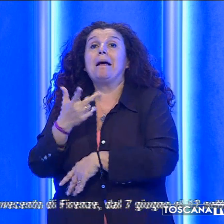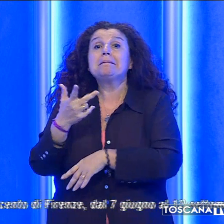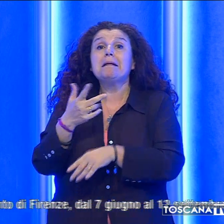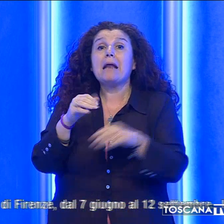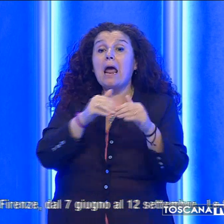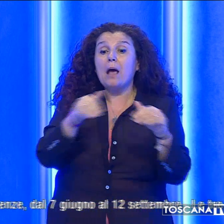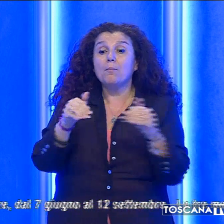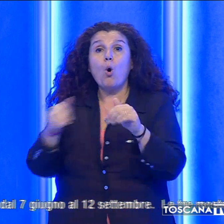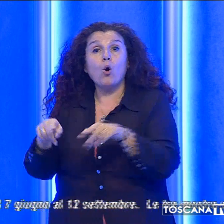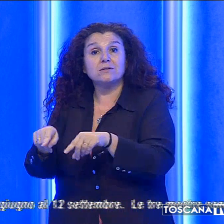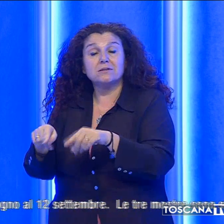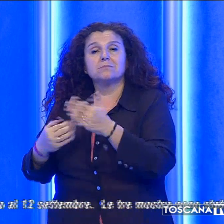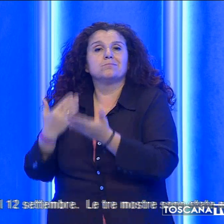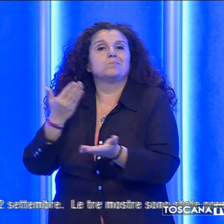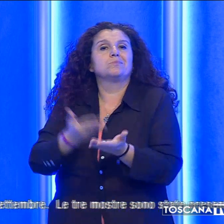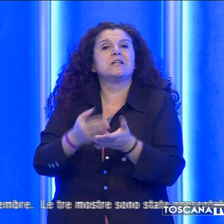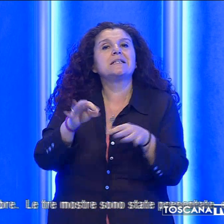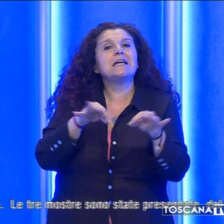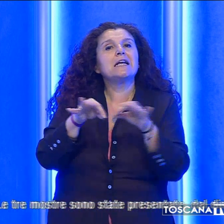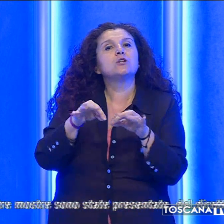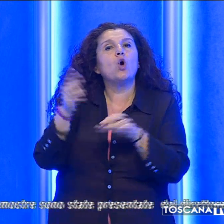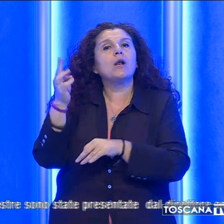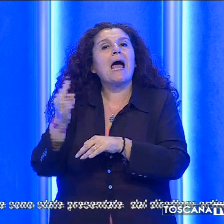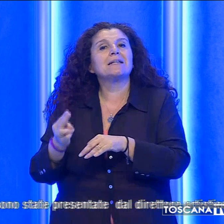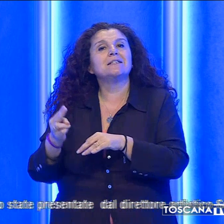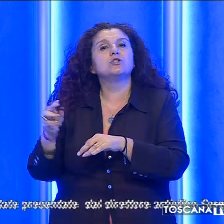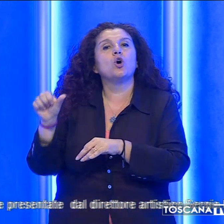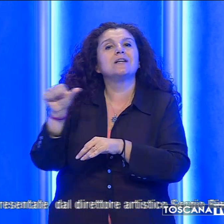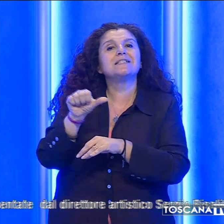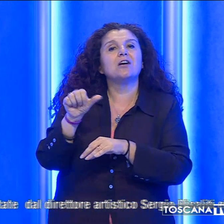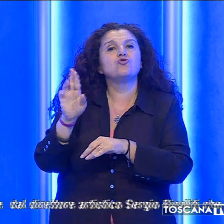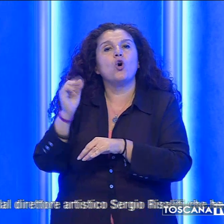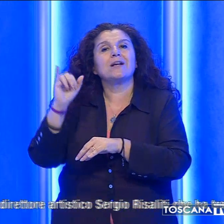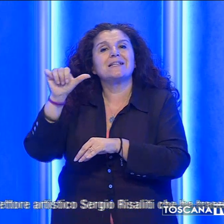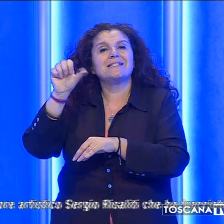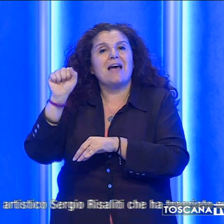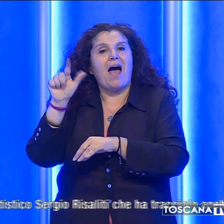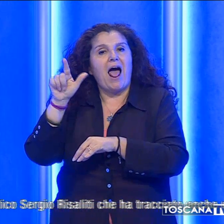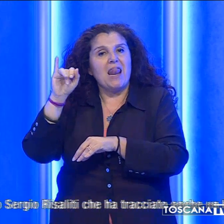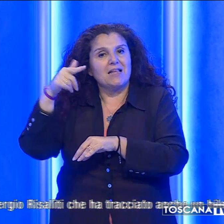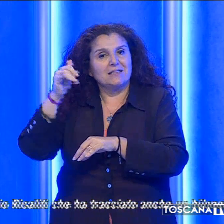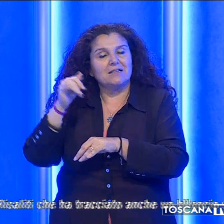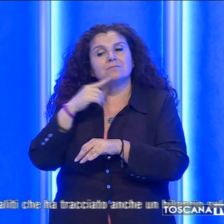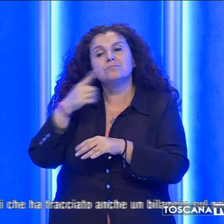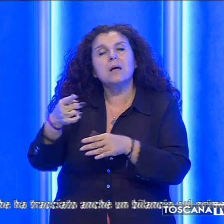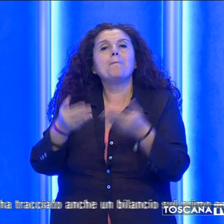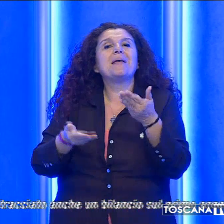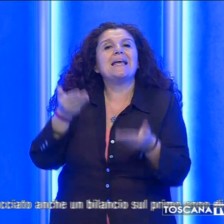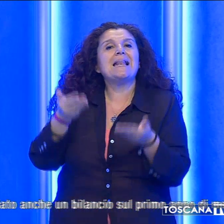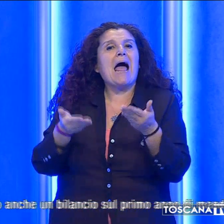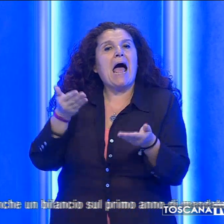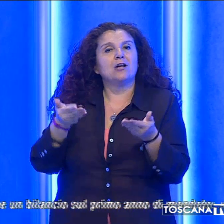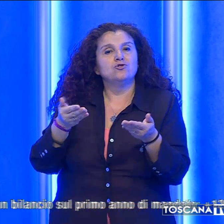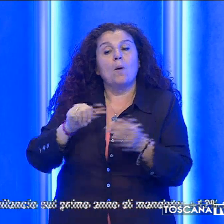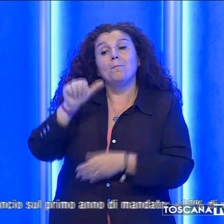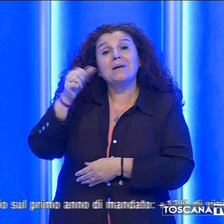sono state presentate dal direttore artistico Sergio Risaliti che ha tracciato anche un bilancio sul